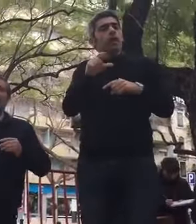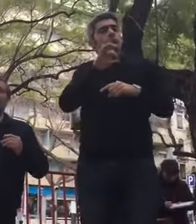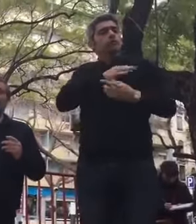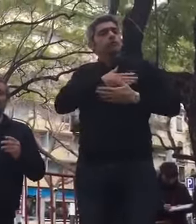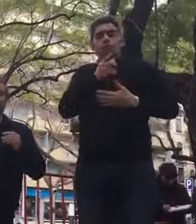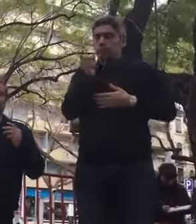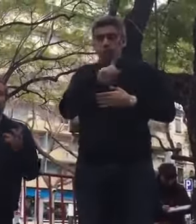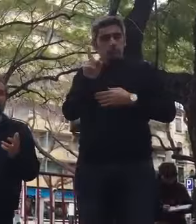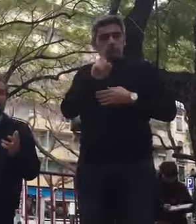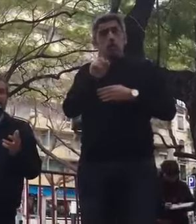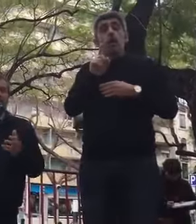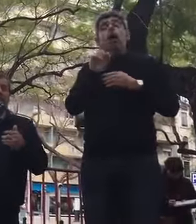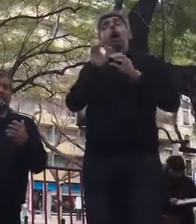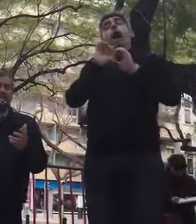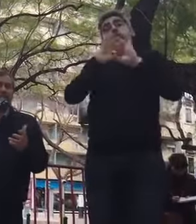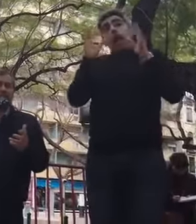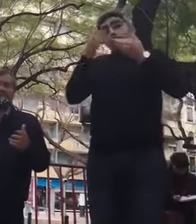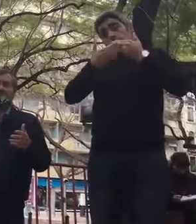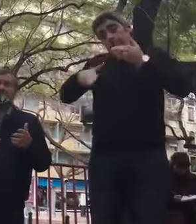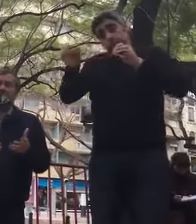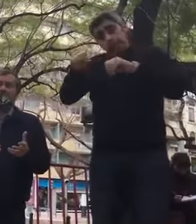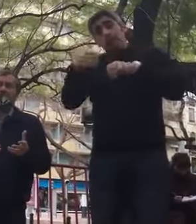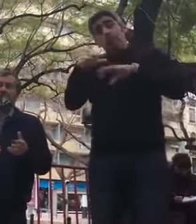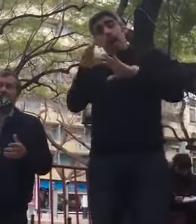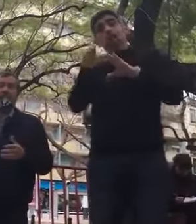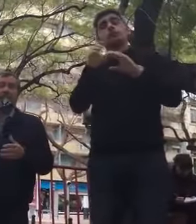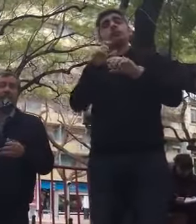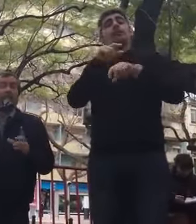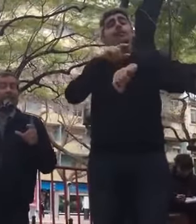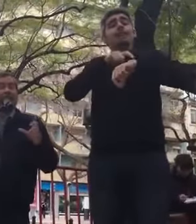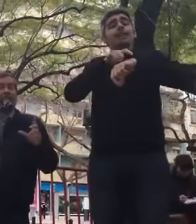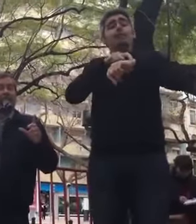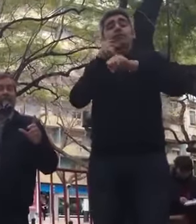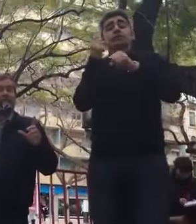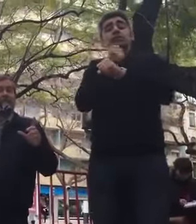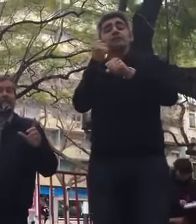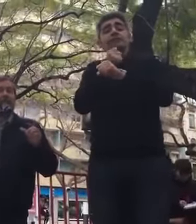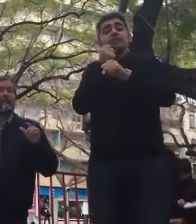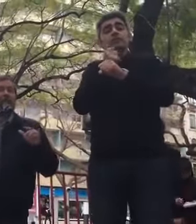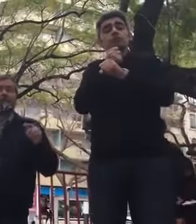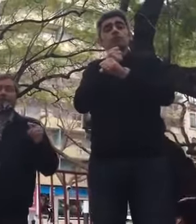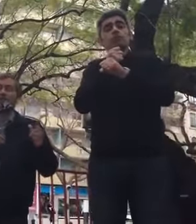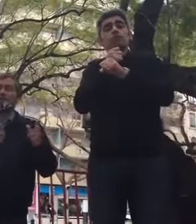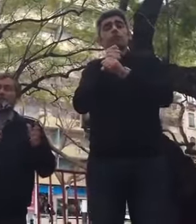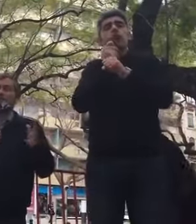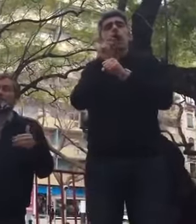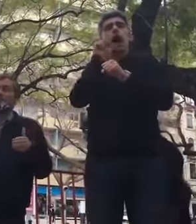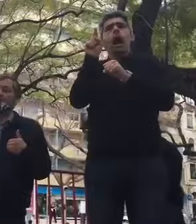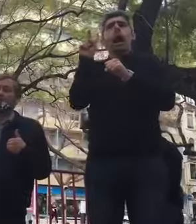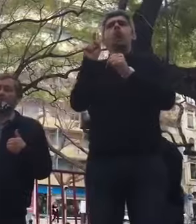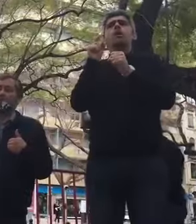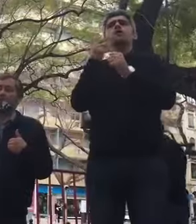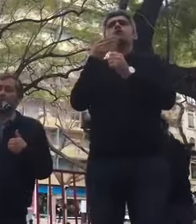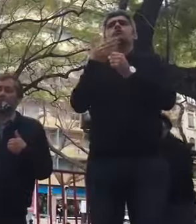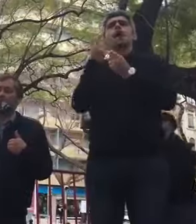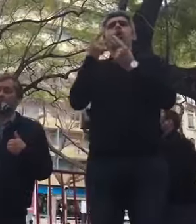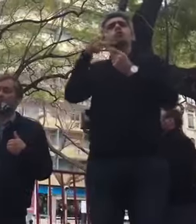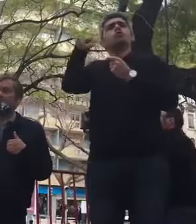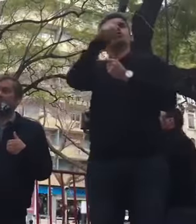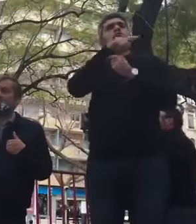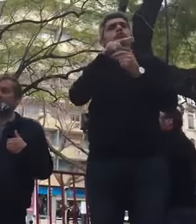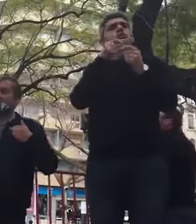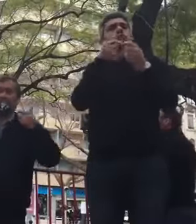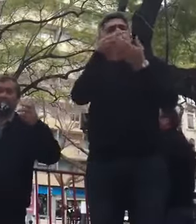mas para efeitos de tempo de serviço na carreira, e aliás, basta ver alguns registros biográficos que os colegas